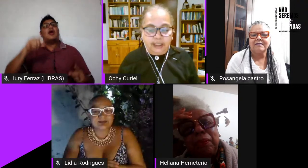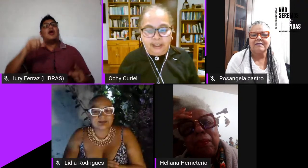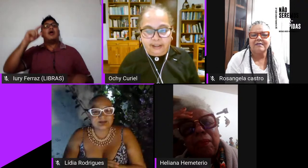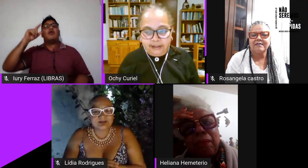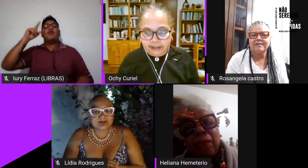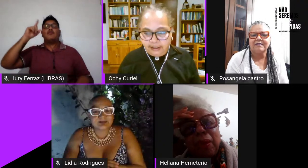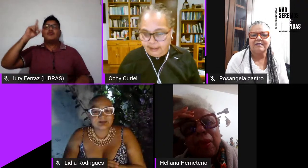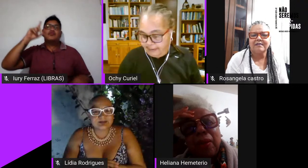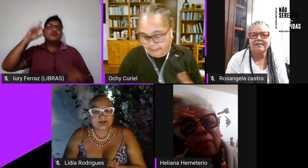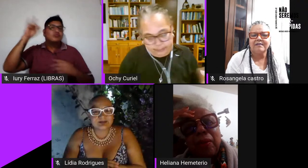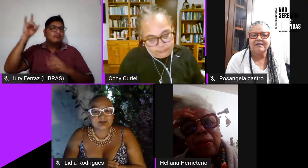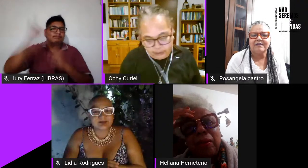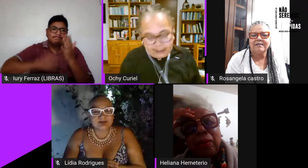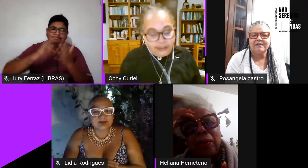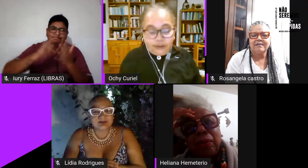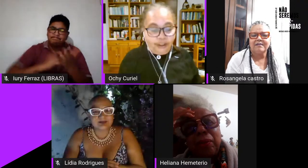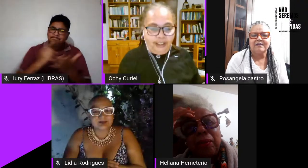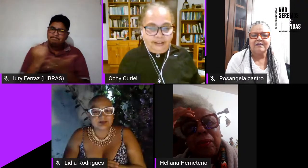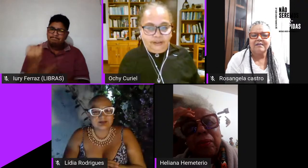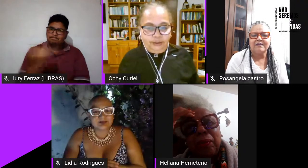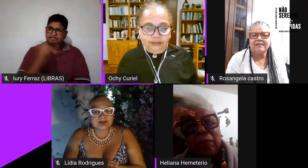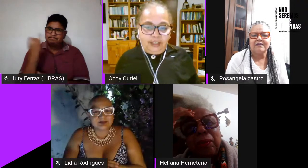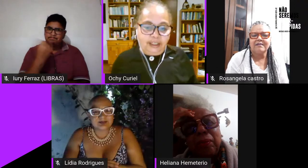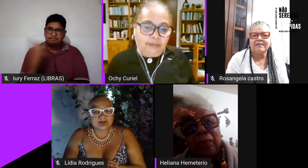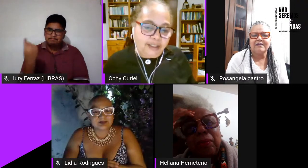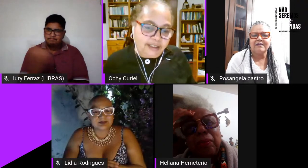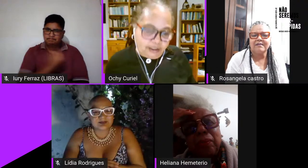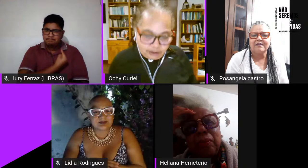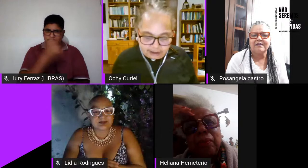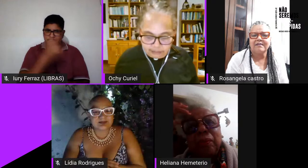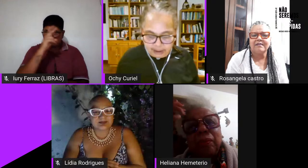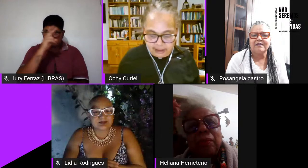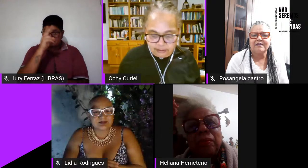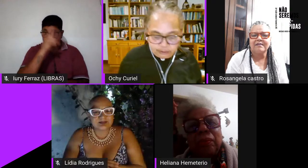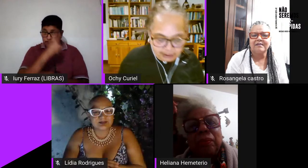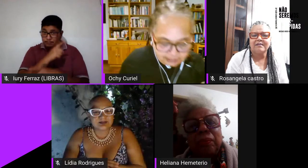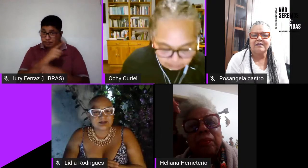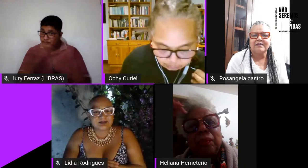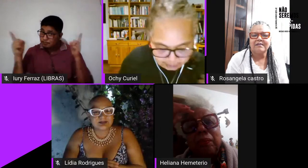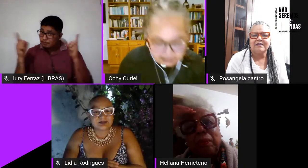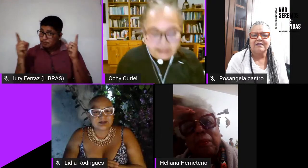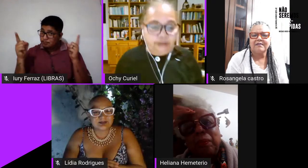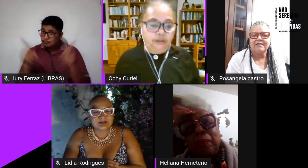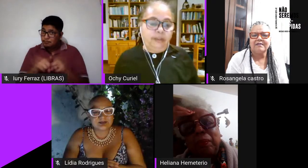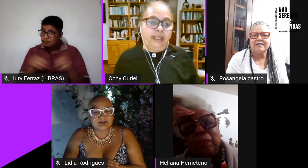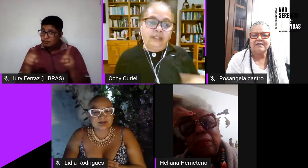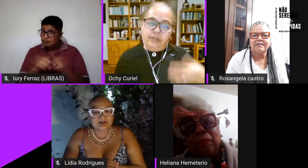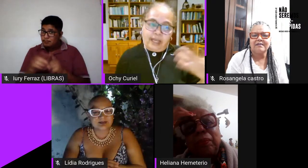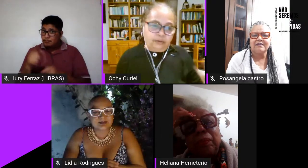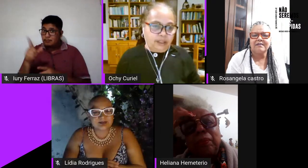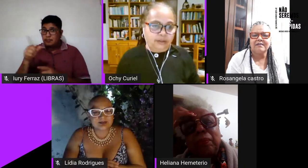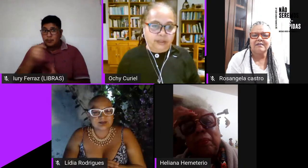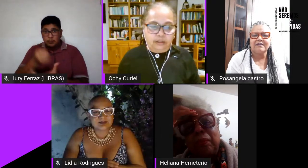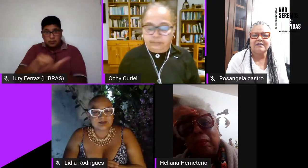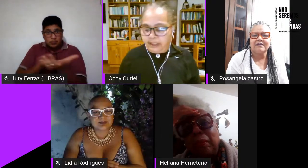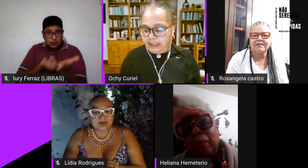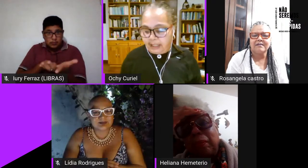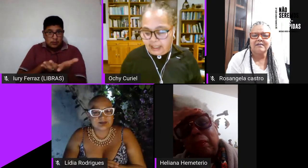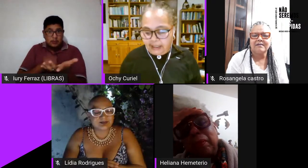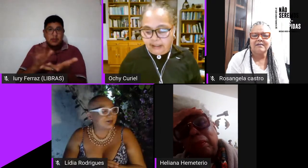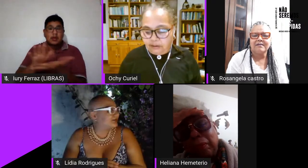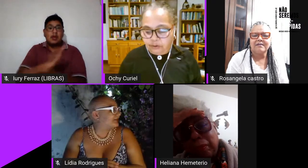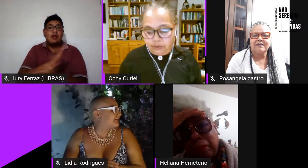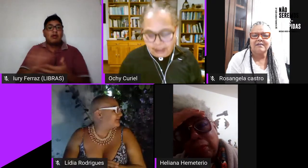para a nossa nossa história não? ademais acho que também tem outras eu escrevo sobre isso tem algumas outras